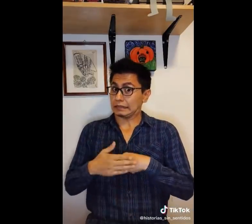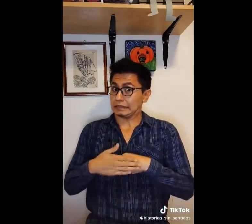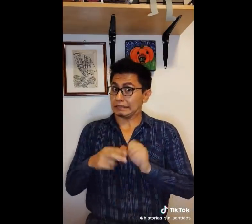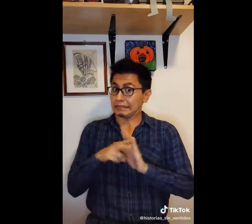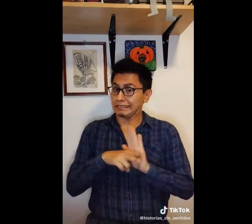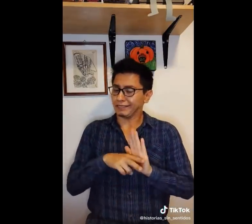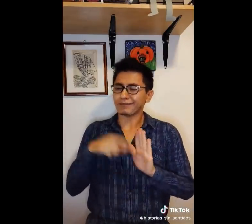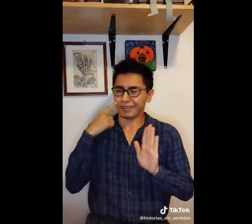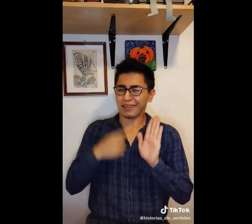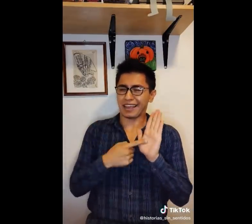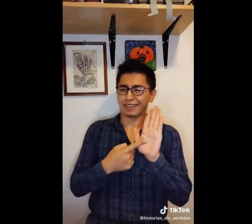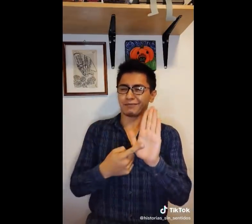aquí está el video.